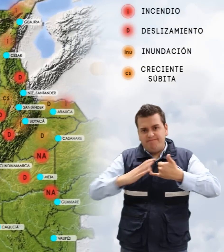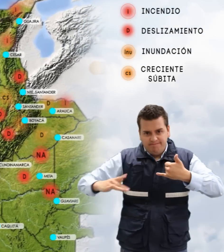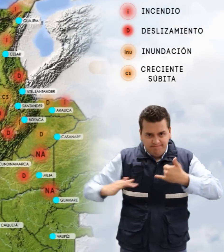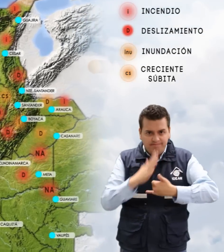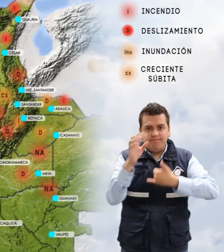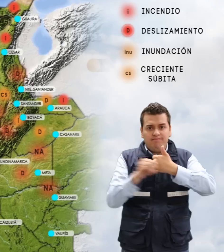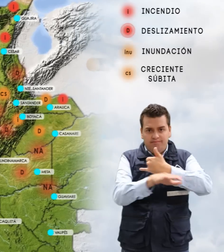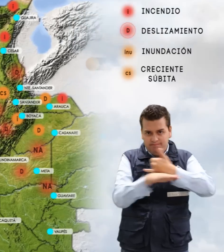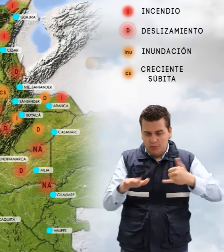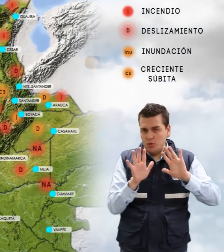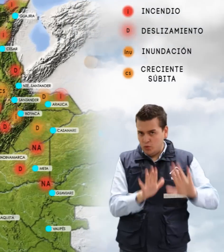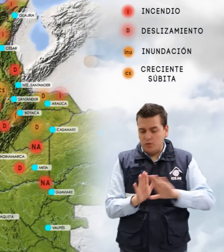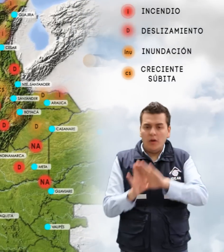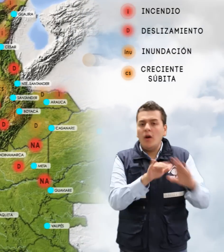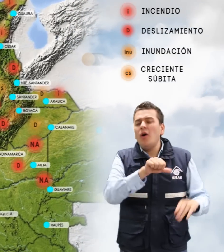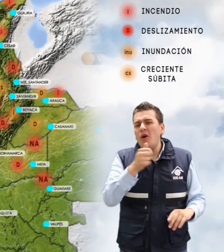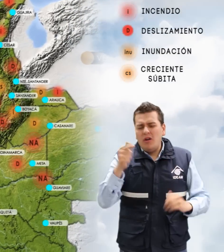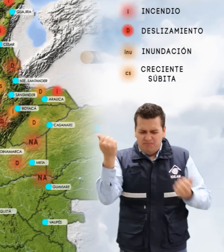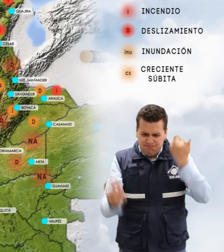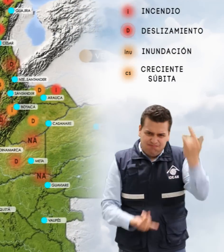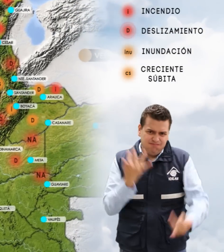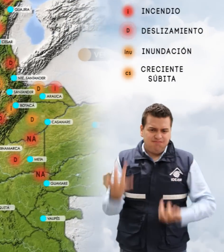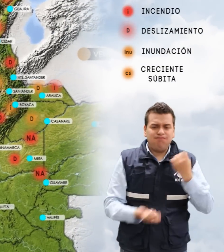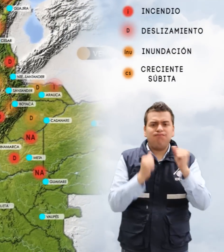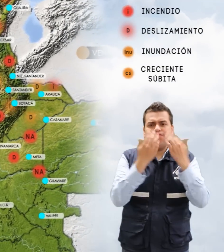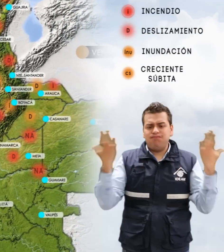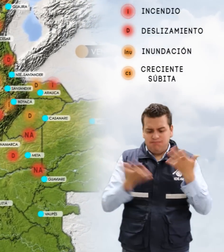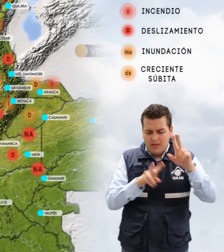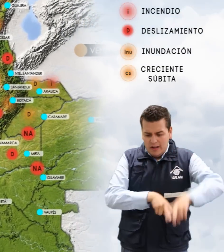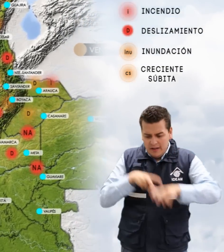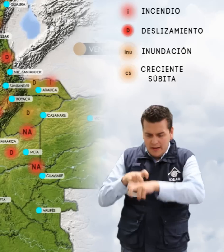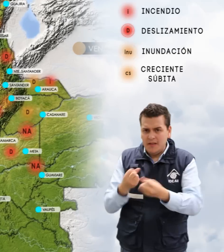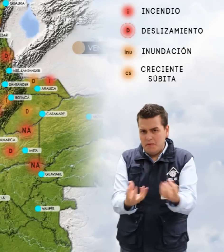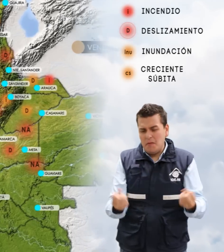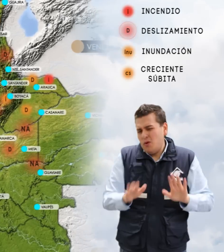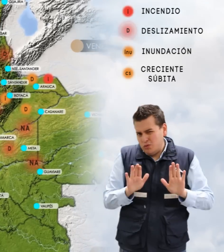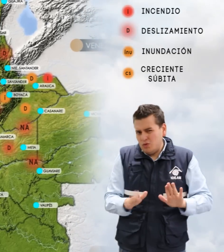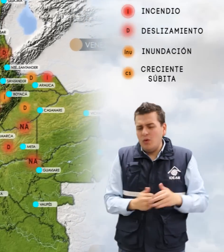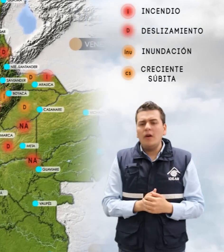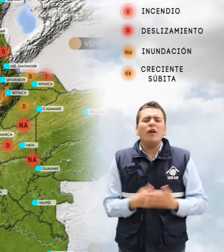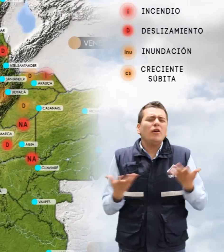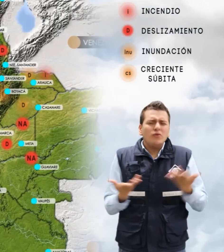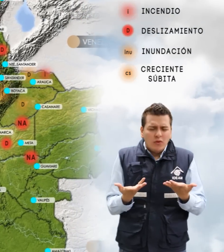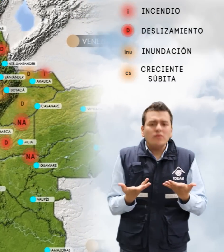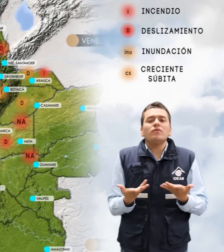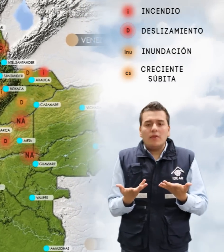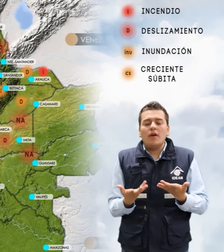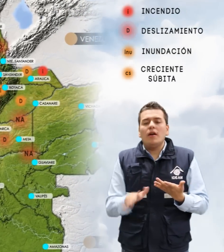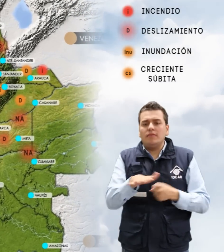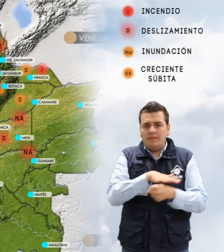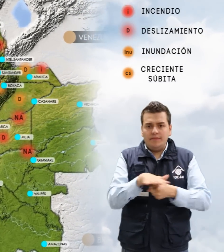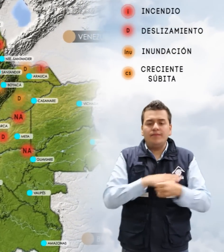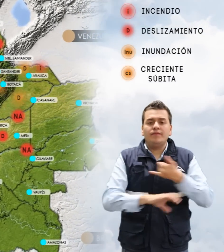Orinoquía. Por alta probabilidad de incendios de la cobertura vegetal en sectores de bosques, cultivos y pastos localizados en zonas de